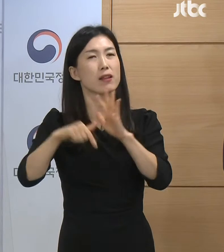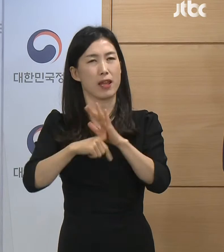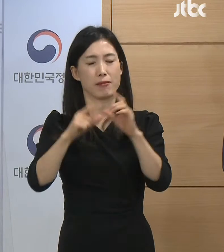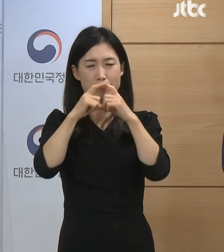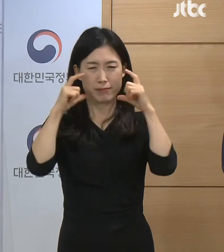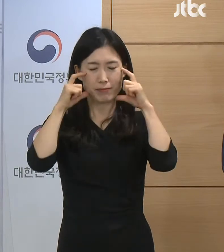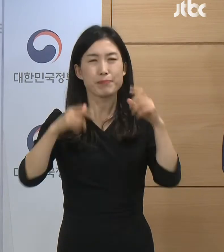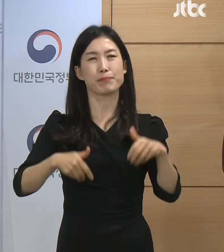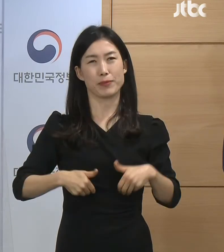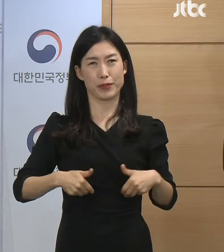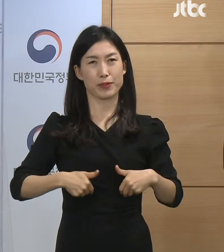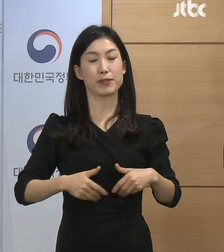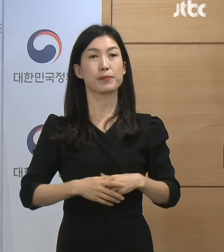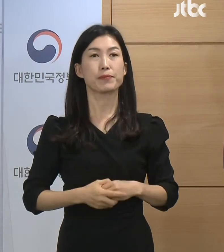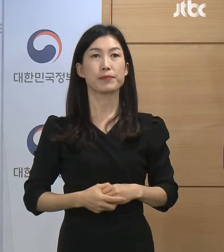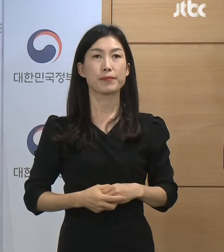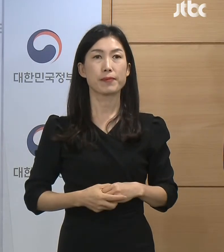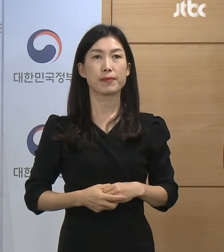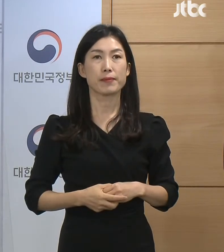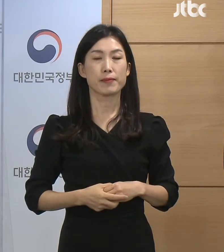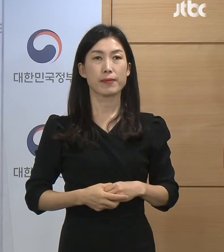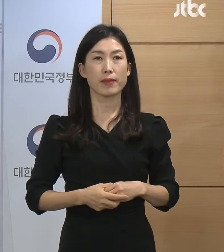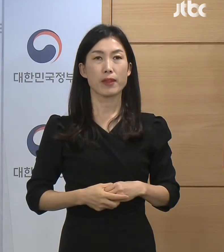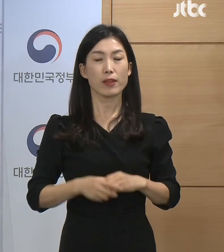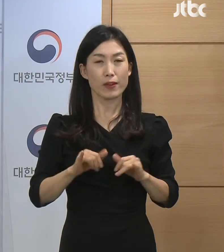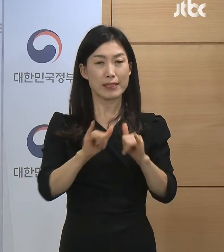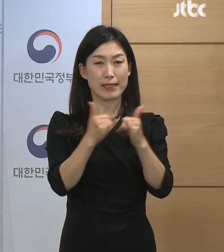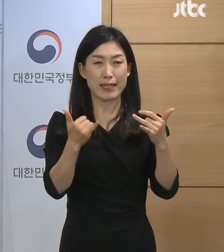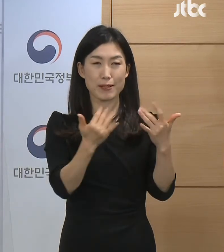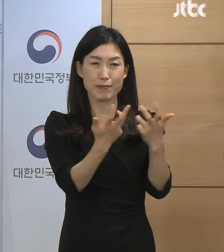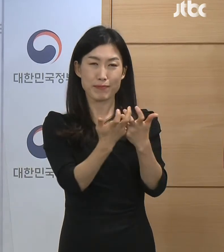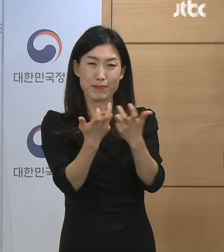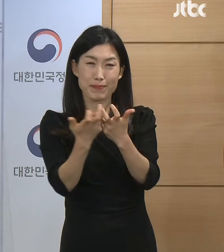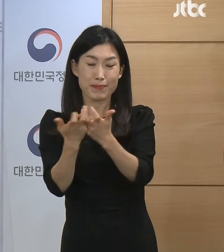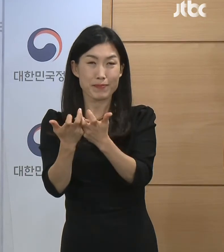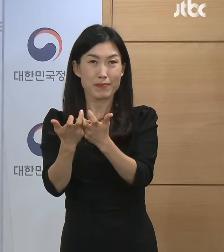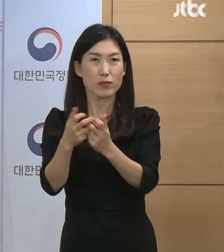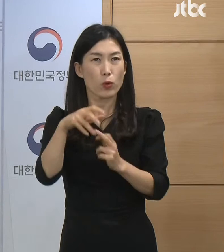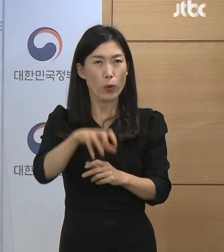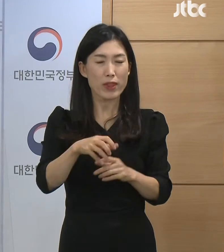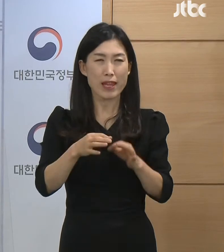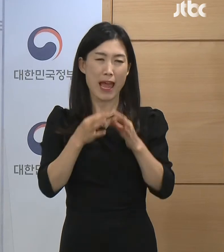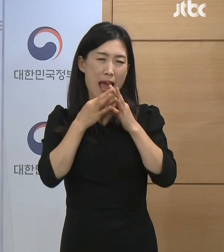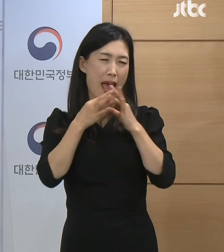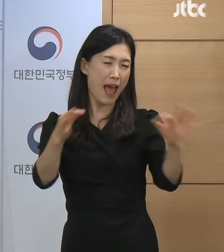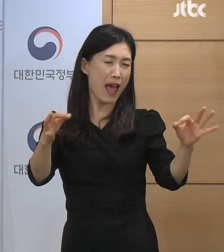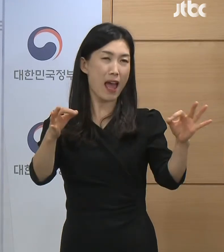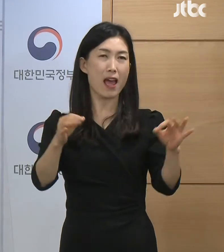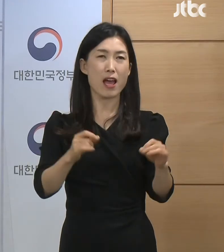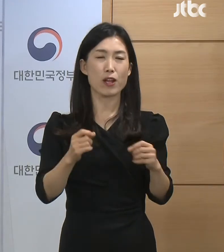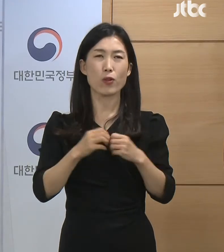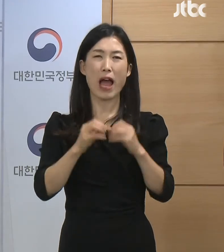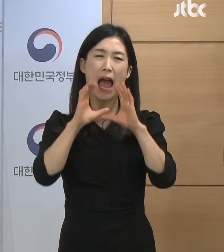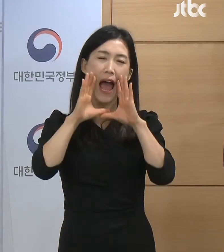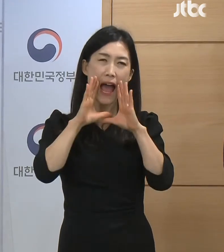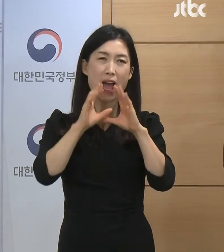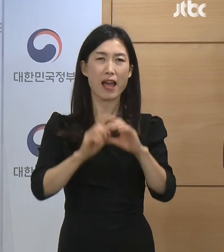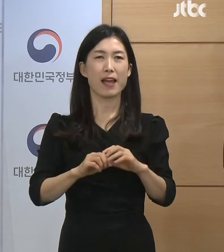필요합니다. 또한 많은 사람이 밀집된 상황에서 고함이나 함성, 대화 등